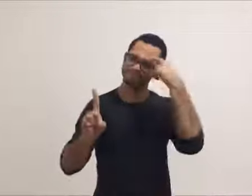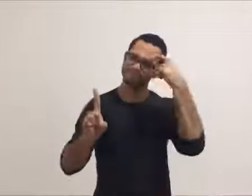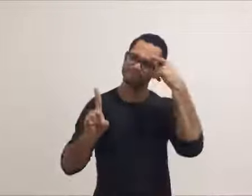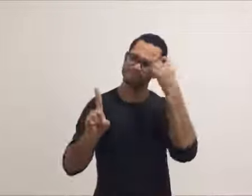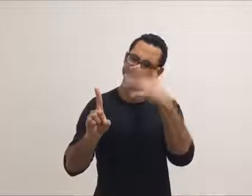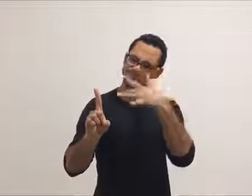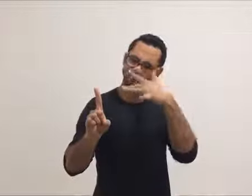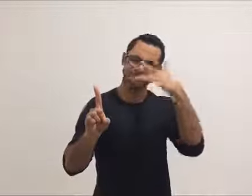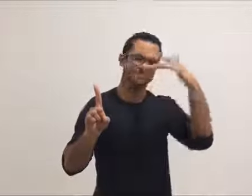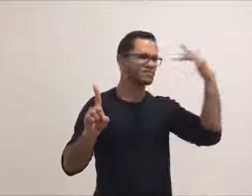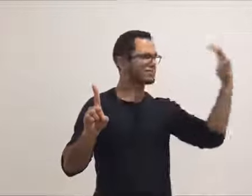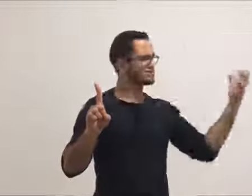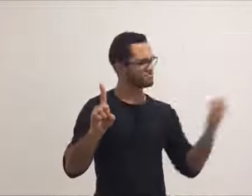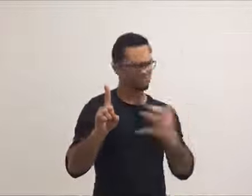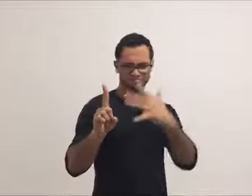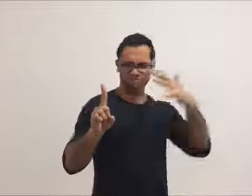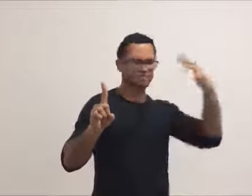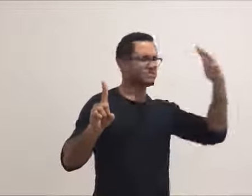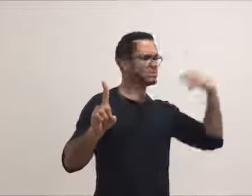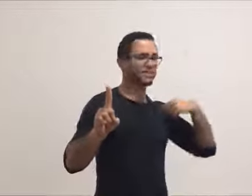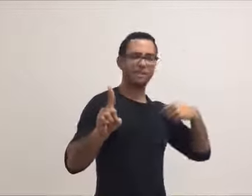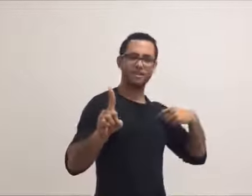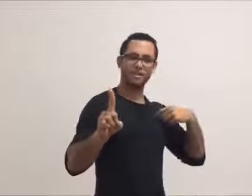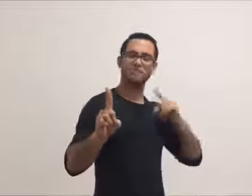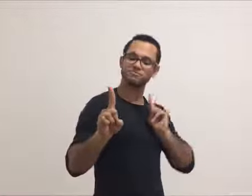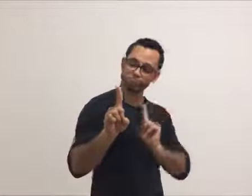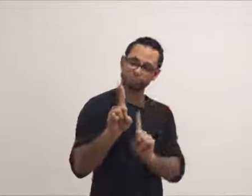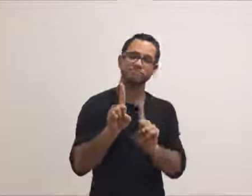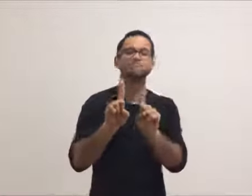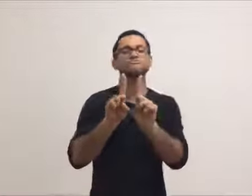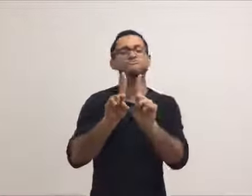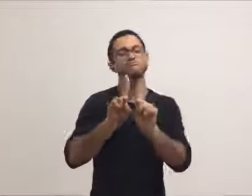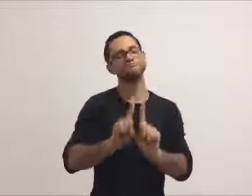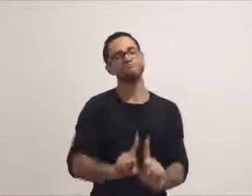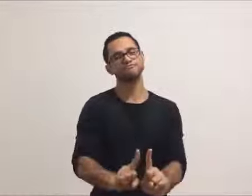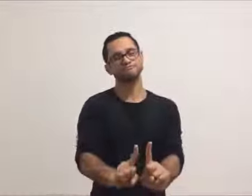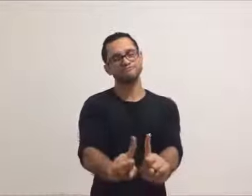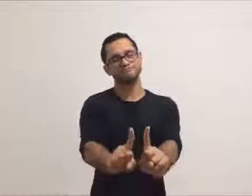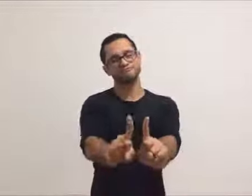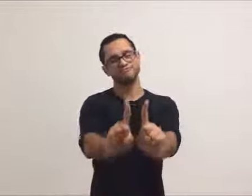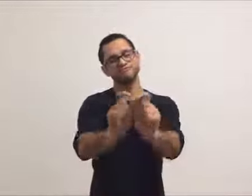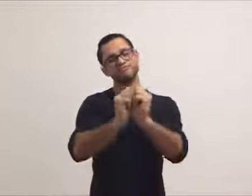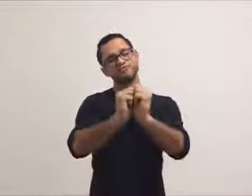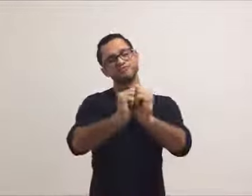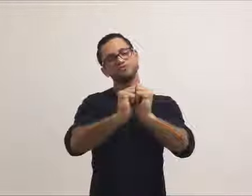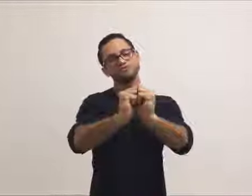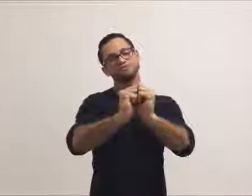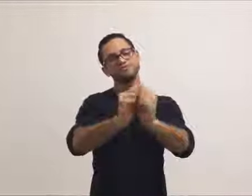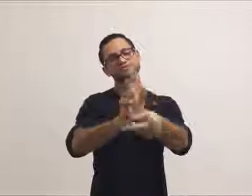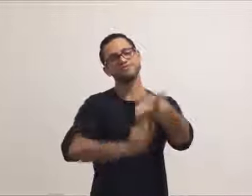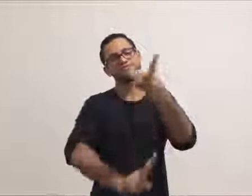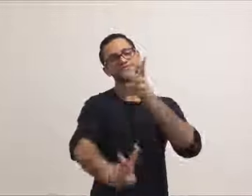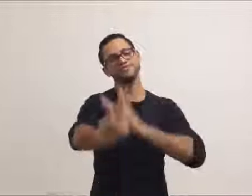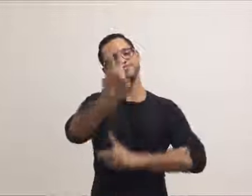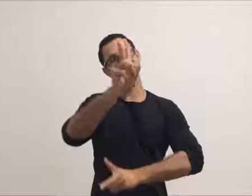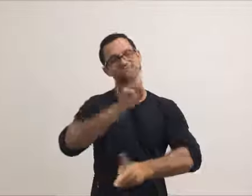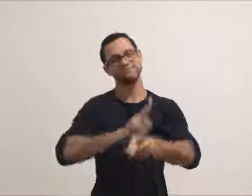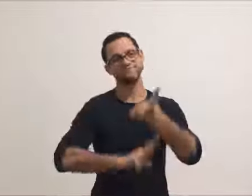Quando todos se forem Eu vou estar lá com você Amigos até depois do fim Valeu